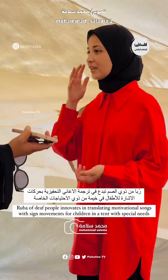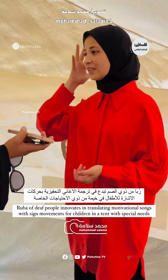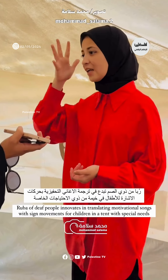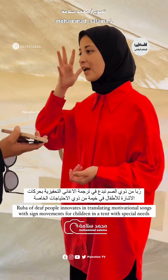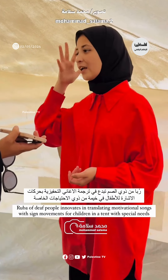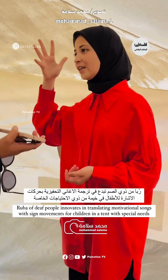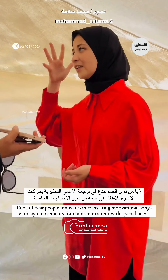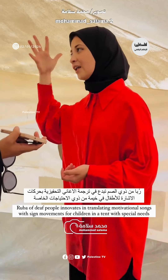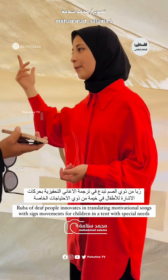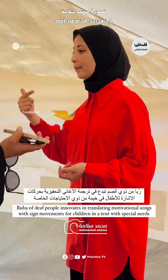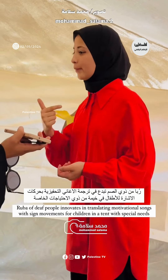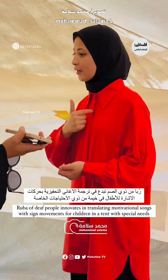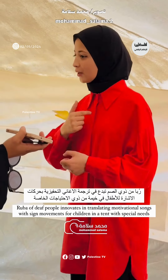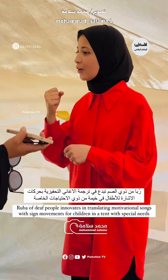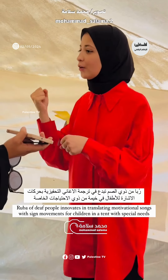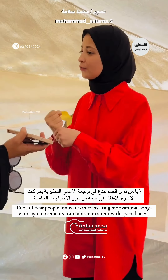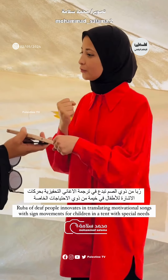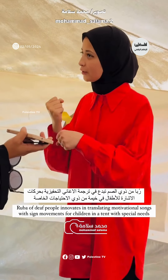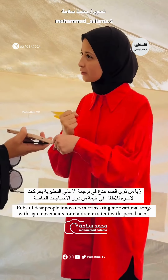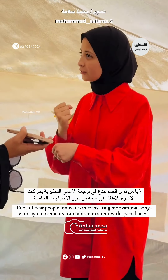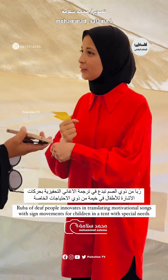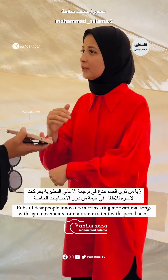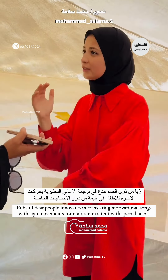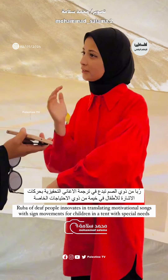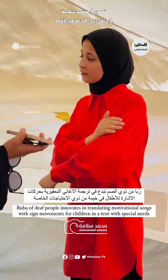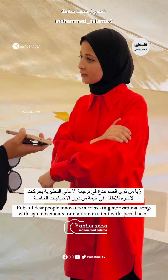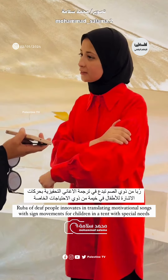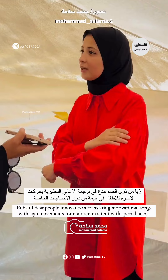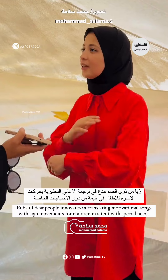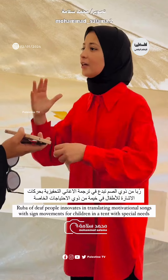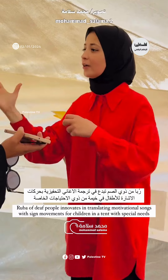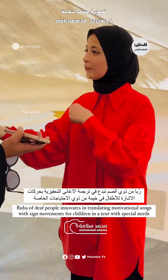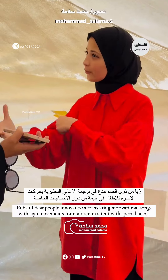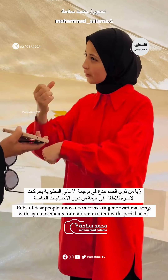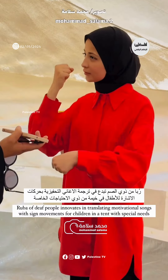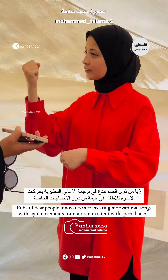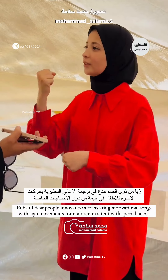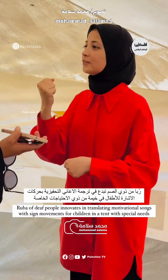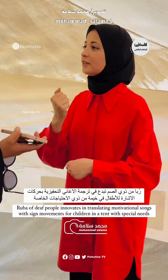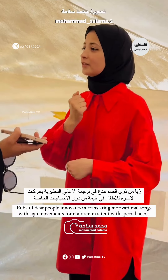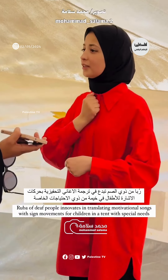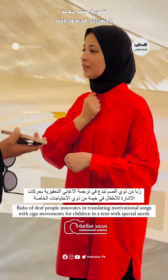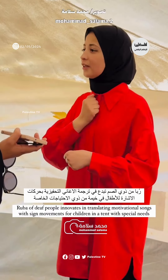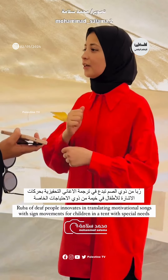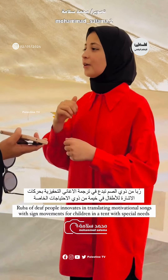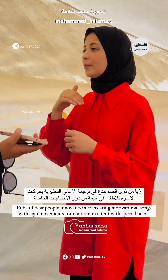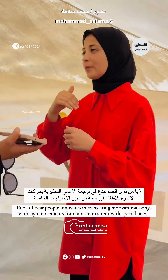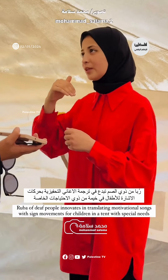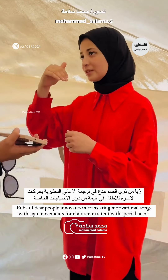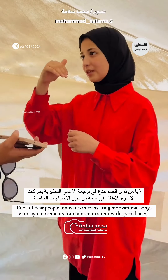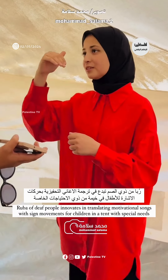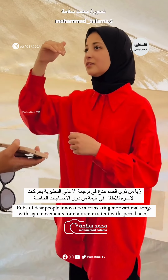بحلمي كل في يوم كيان واخد مكان ووصل